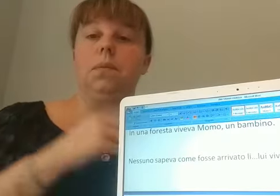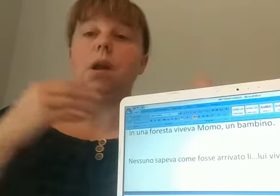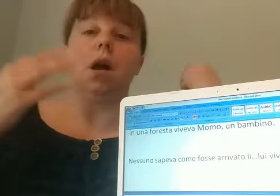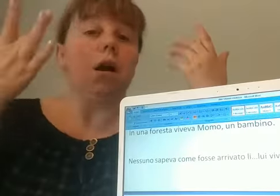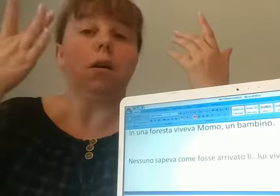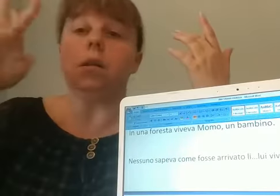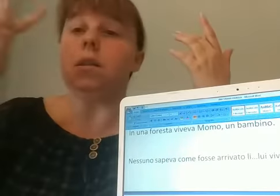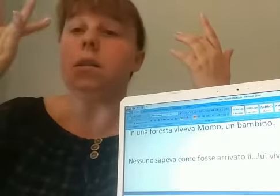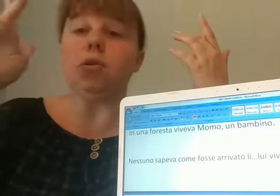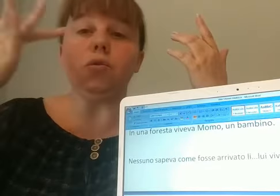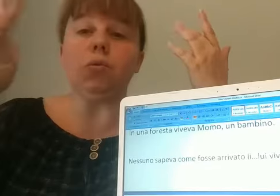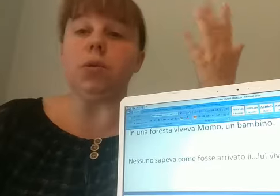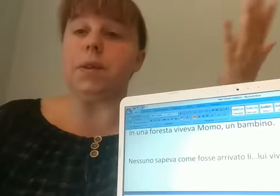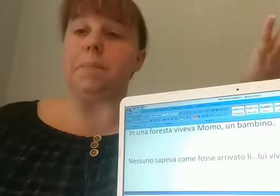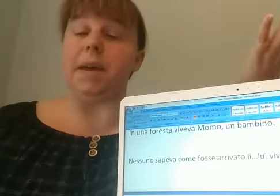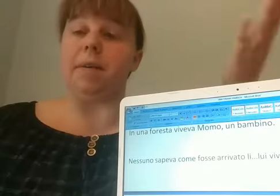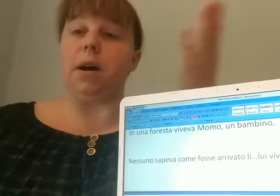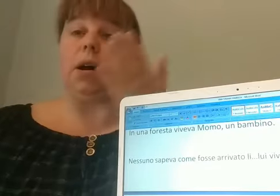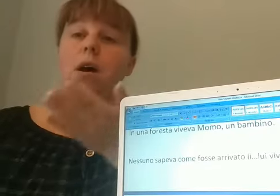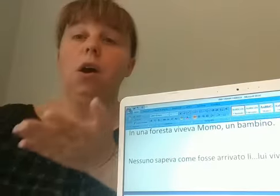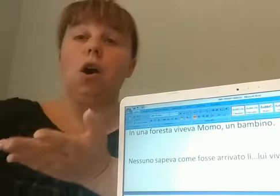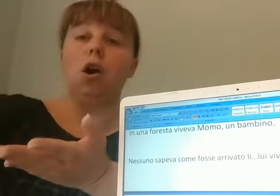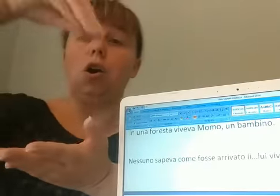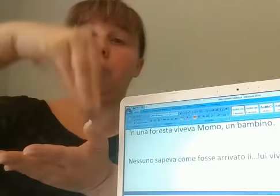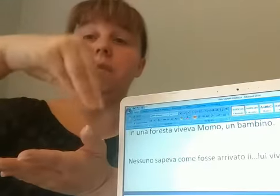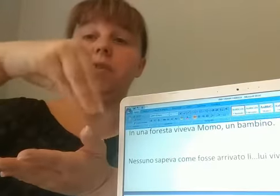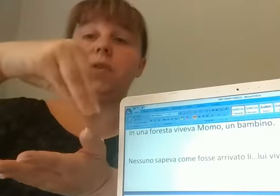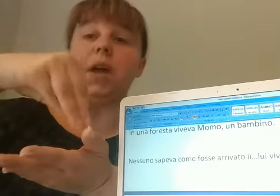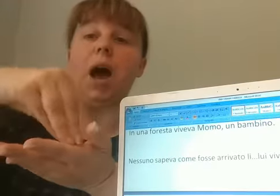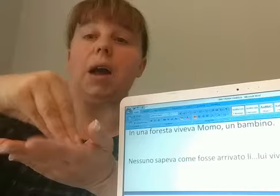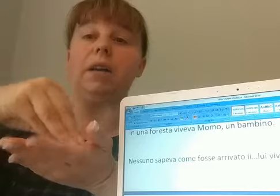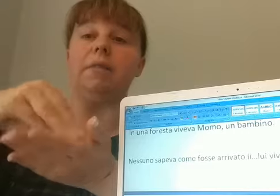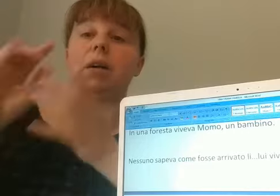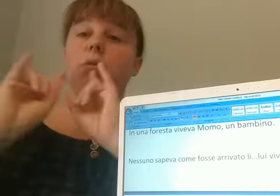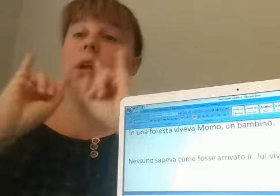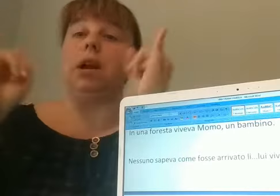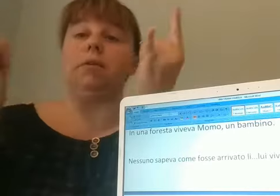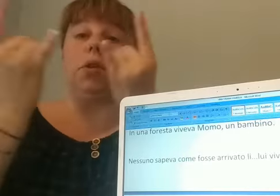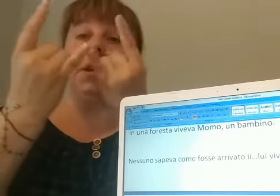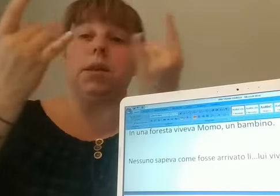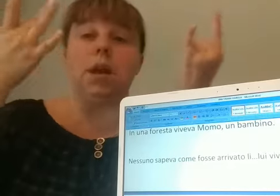Nessuno sapeva come fosse arrivato nella foresta.